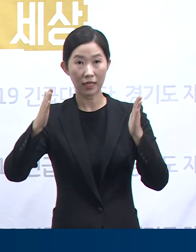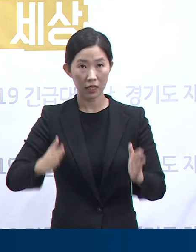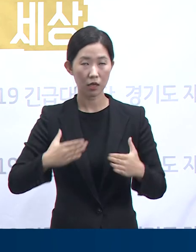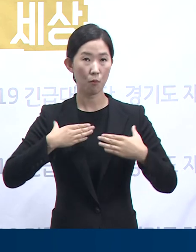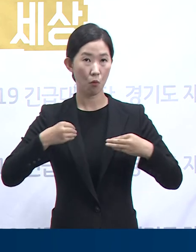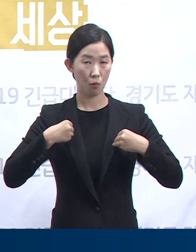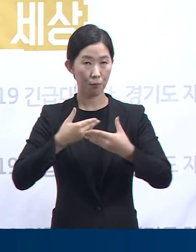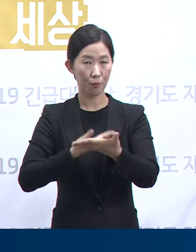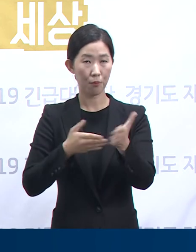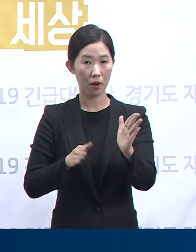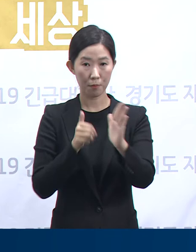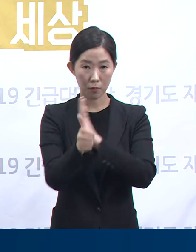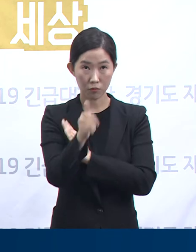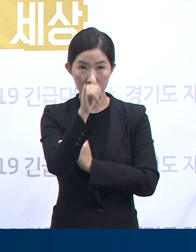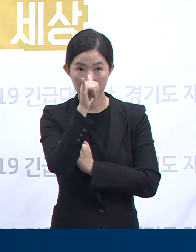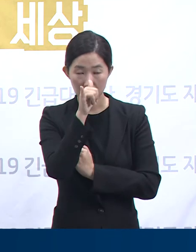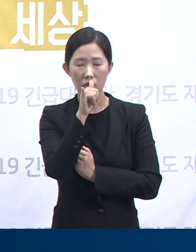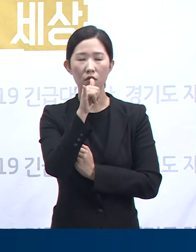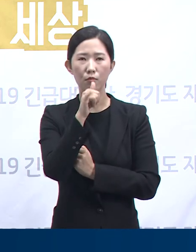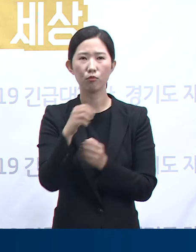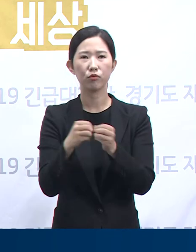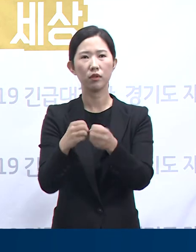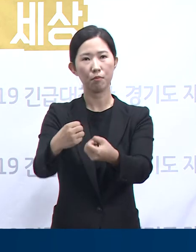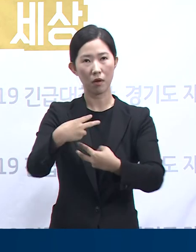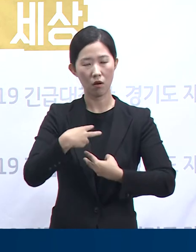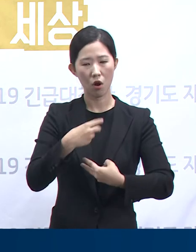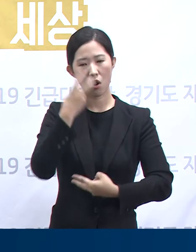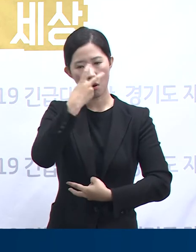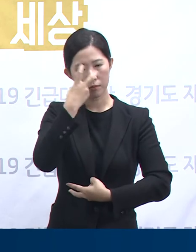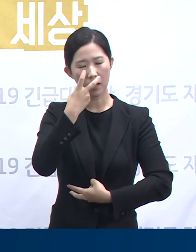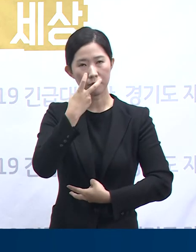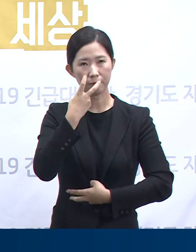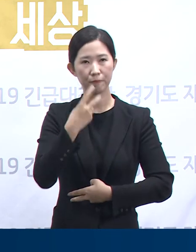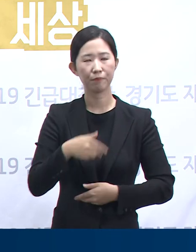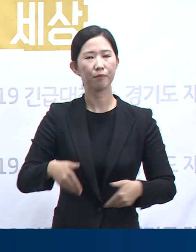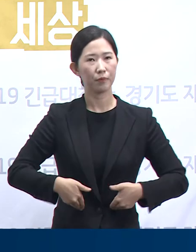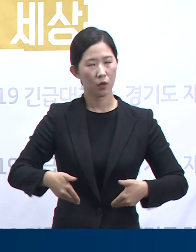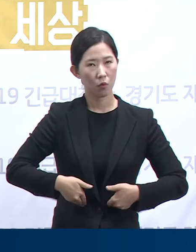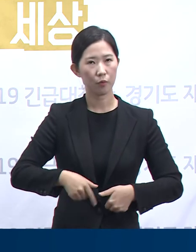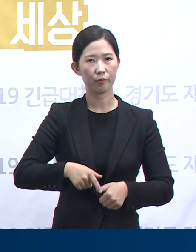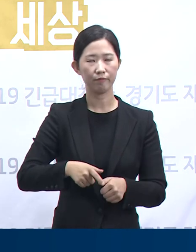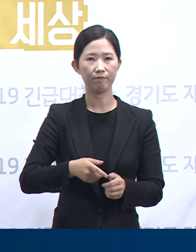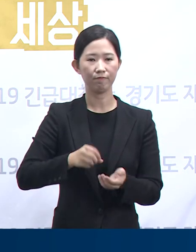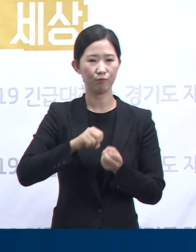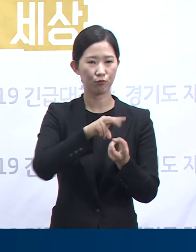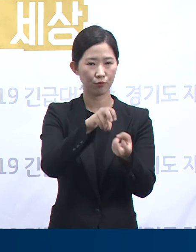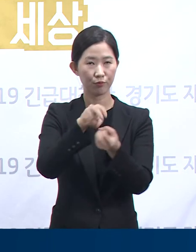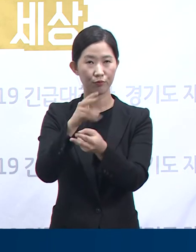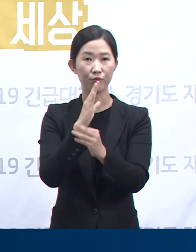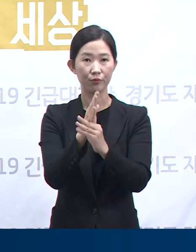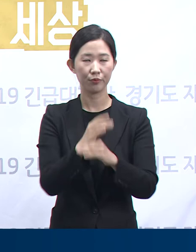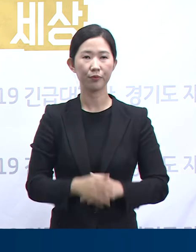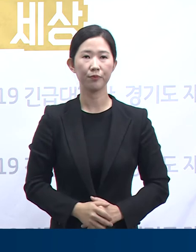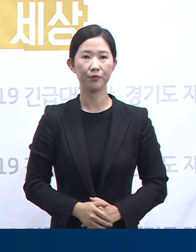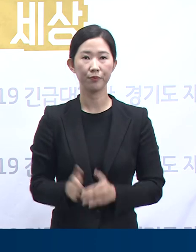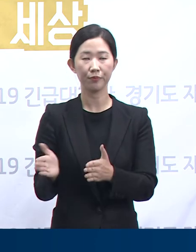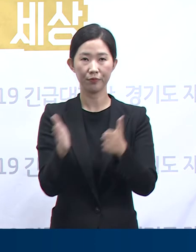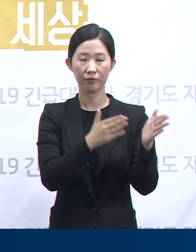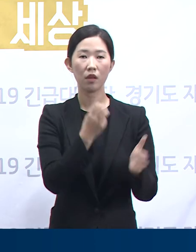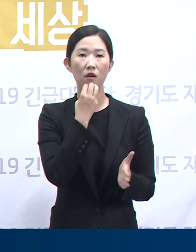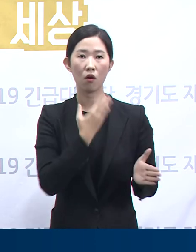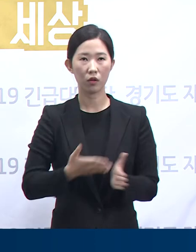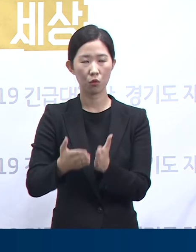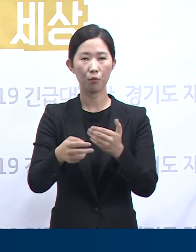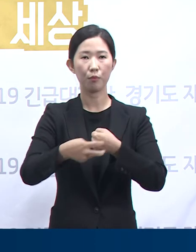방문자에 대해 재뇌문자 발송 후 검사 안내 중입니다. 다음은 경기도 병상 운용 현황입니다.